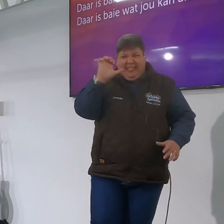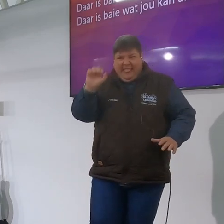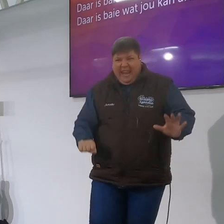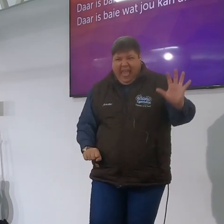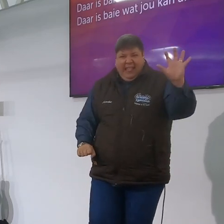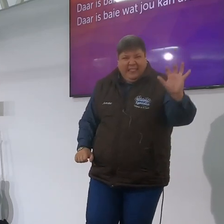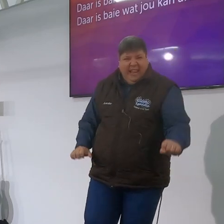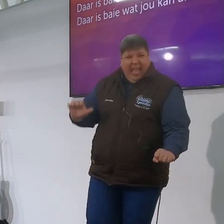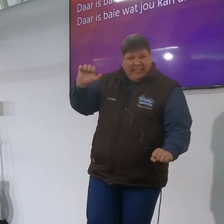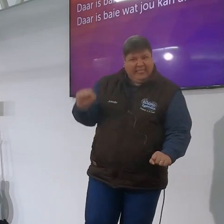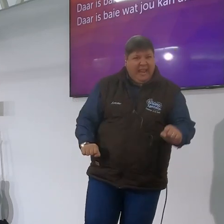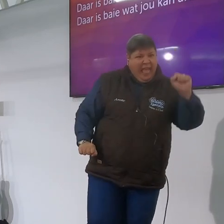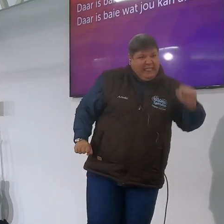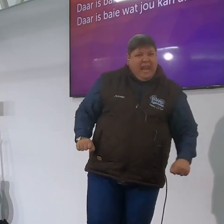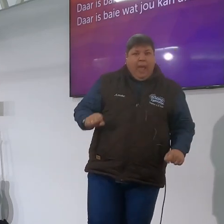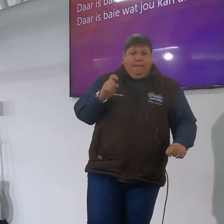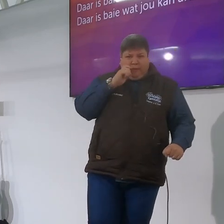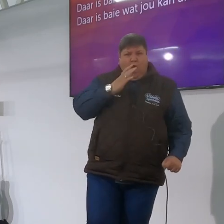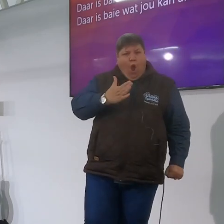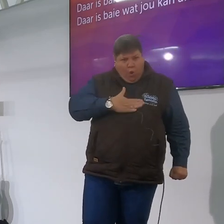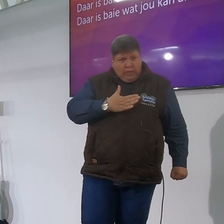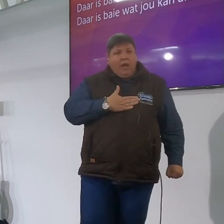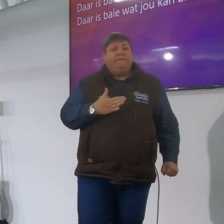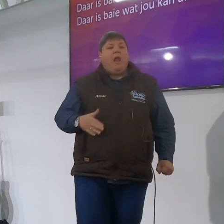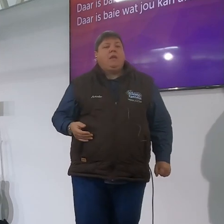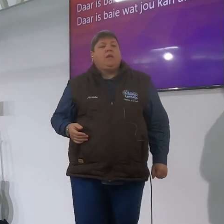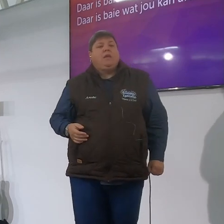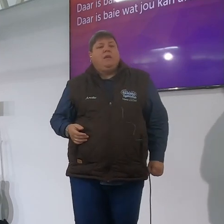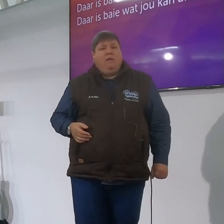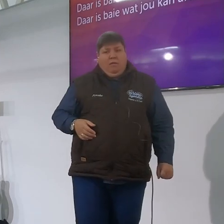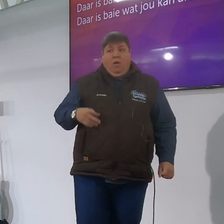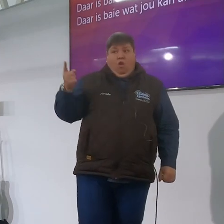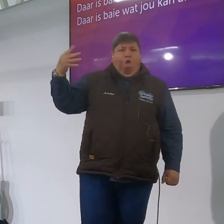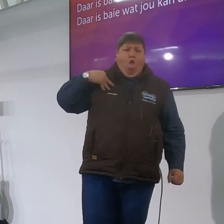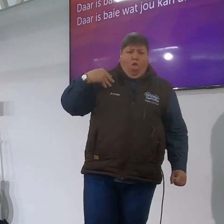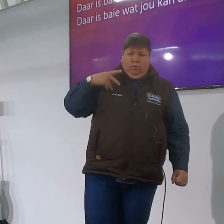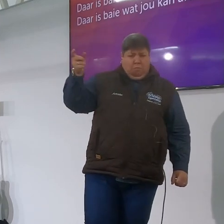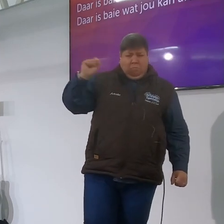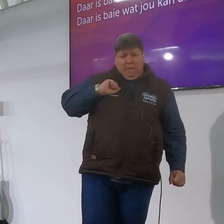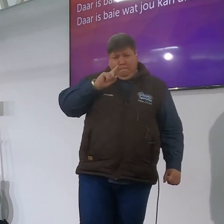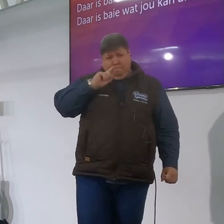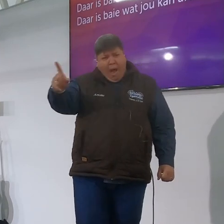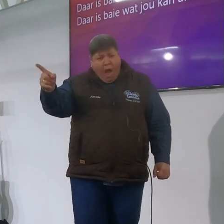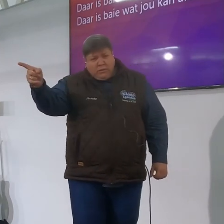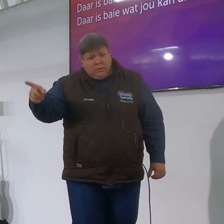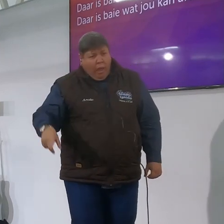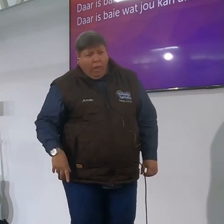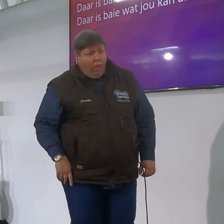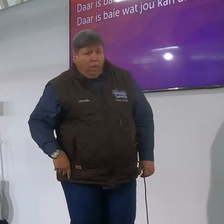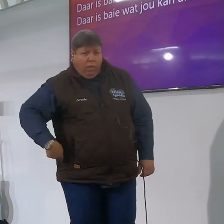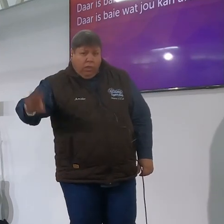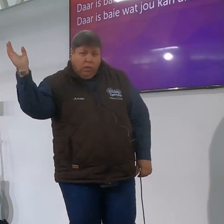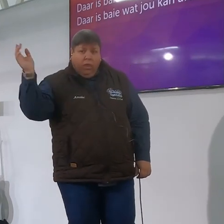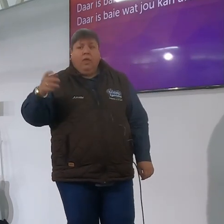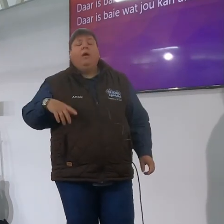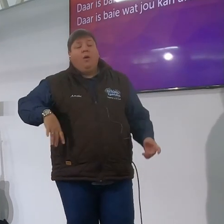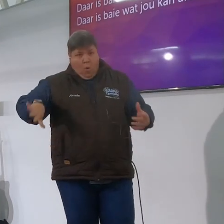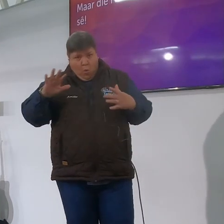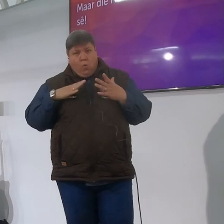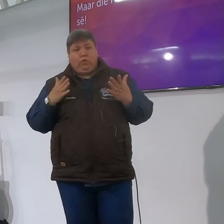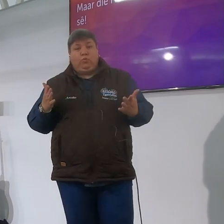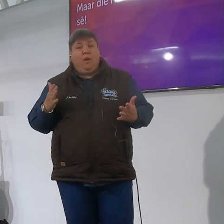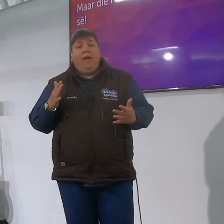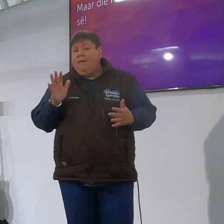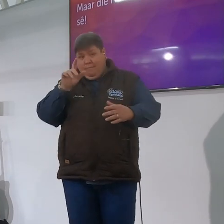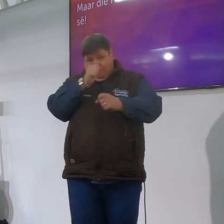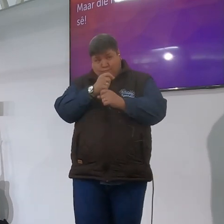besluit neem om te sê hulle het nie die laaste sê oor my leven nie maar dit wat Jesus aan die kruis gedoen het het die laaste sê in my